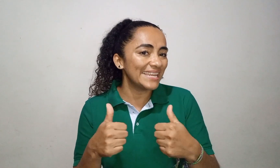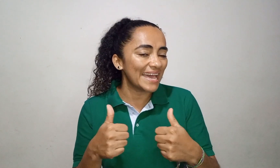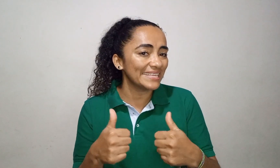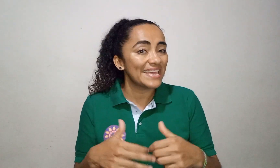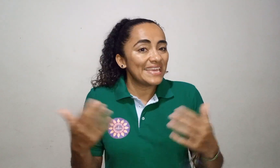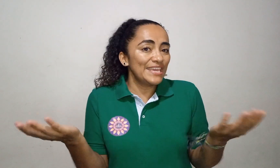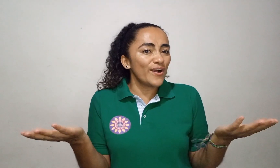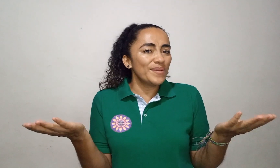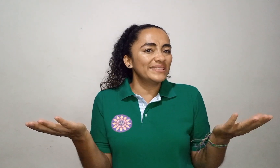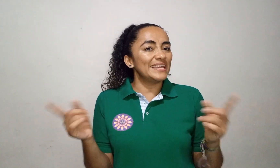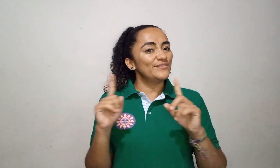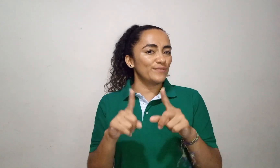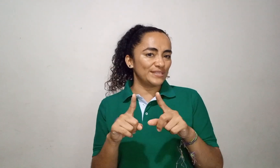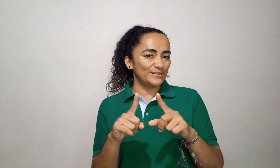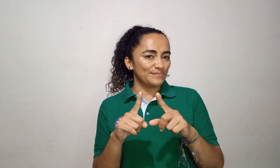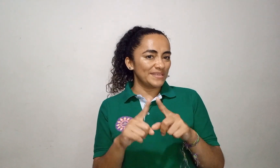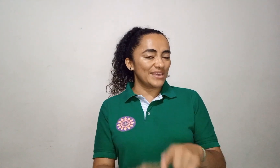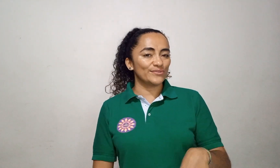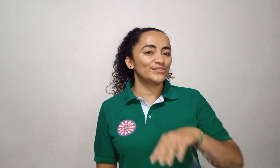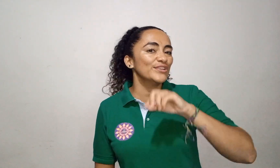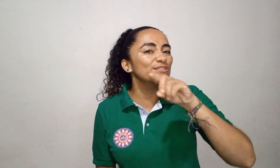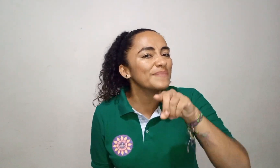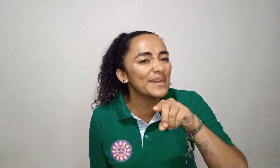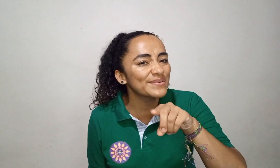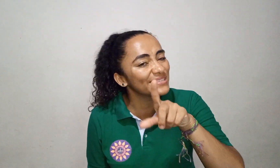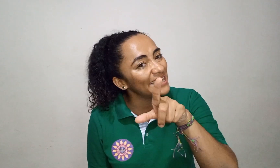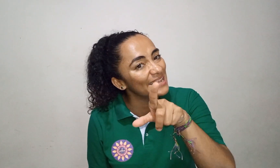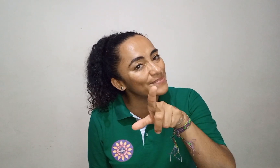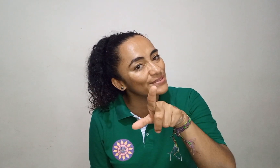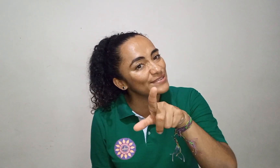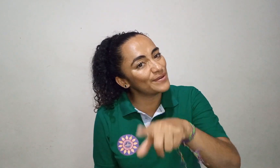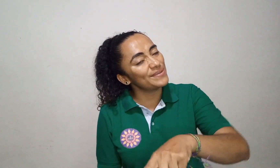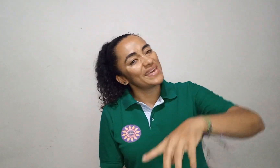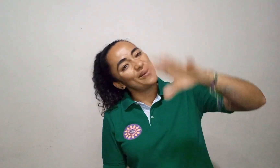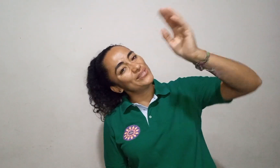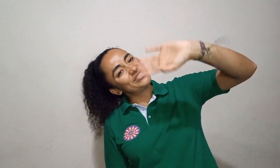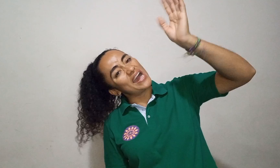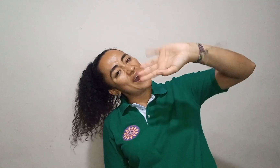like y comenten nuestros videos. Nos vemos en el próximo video. ¡Chao!